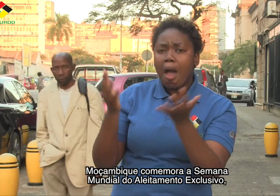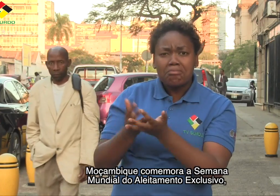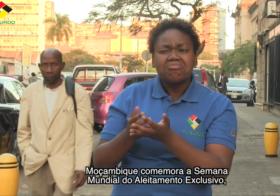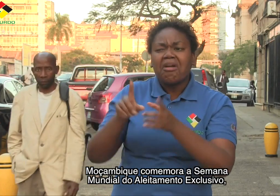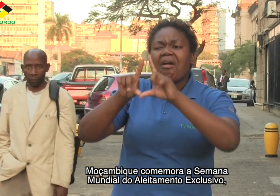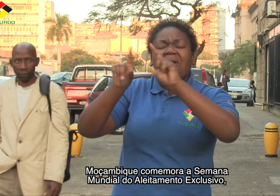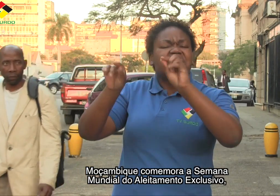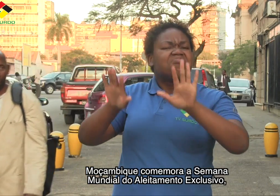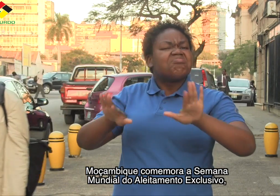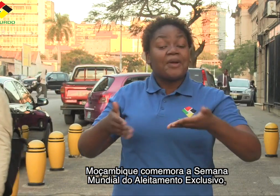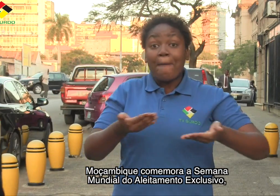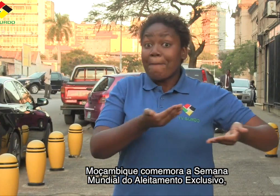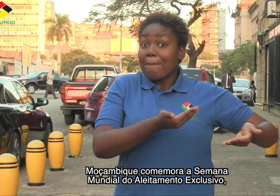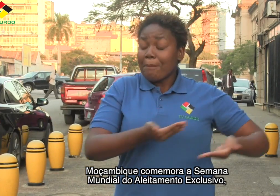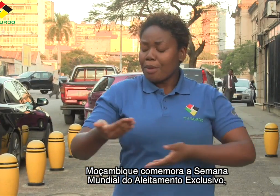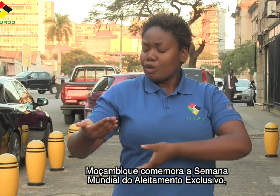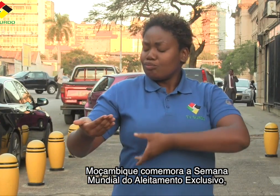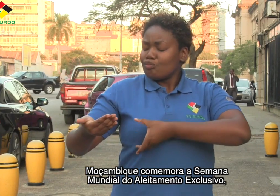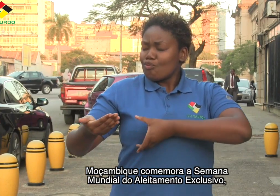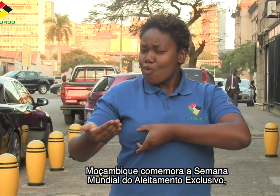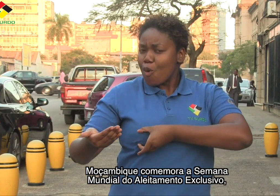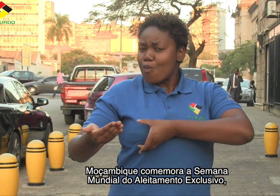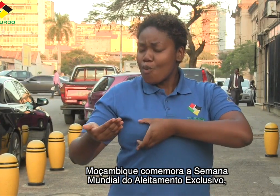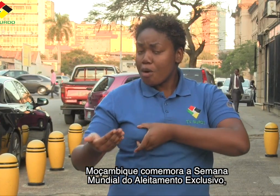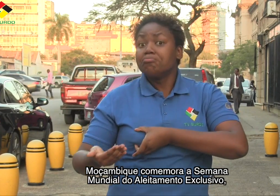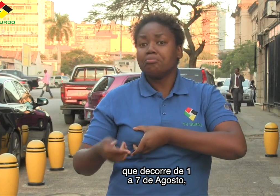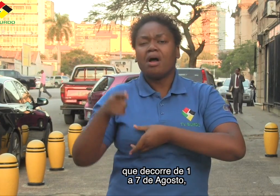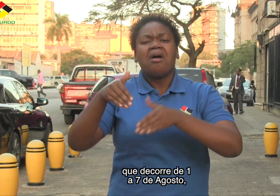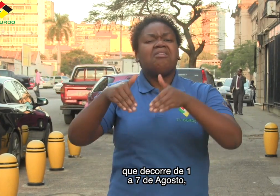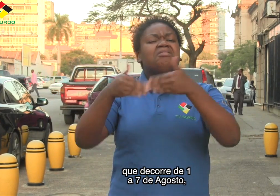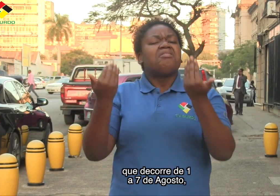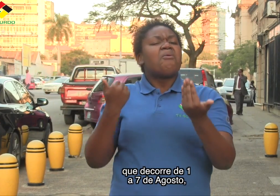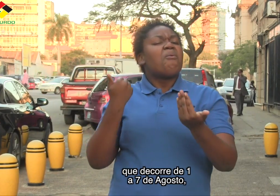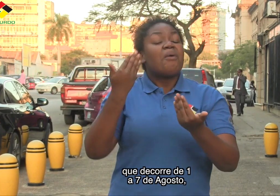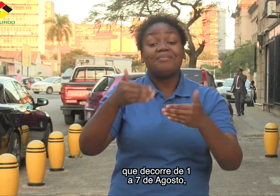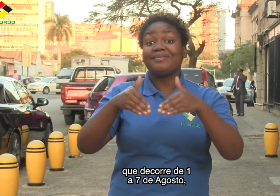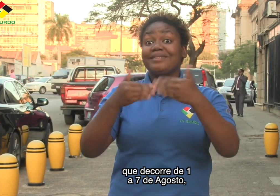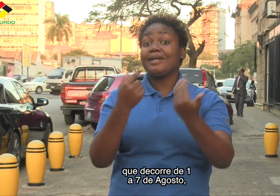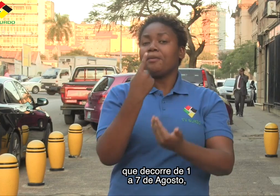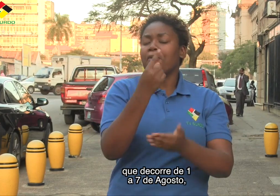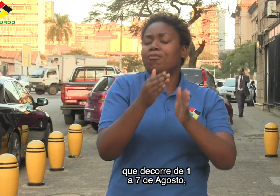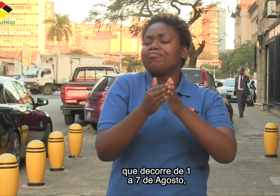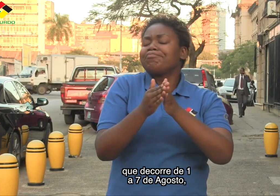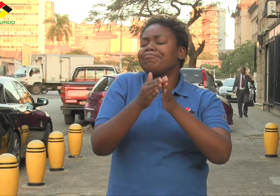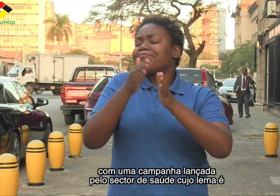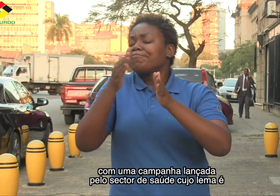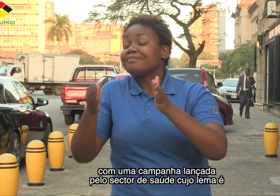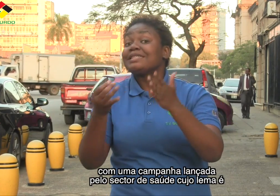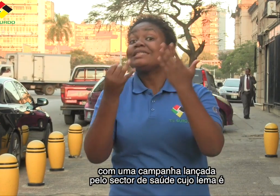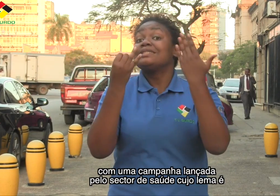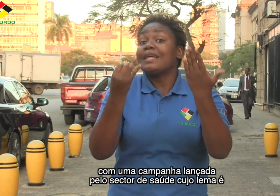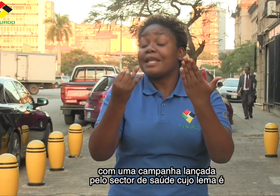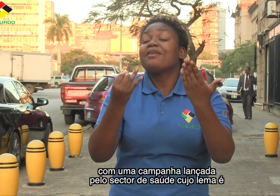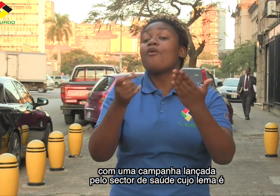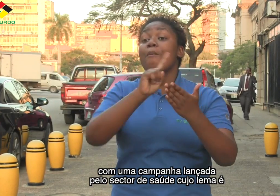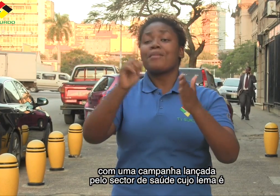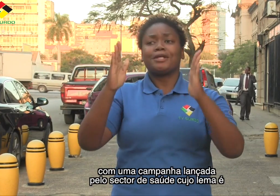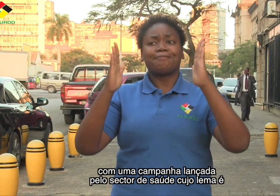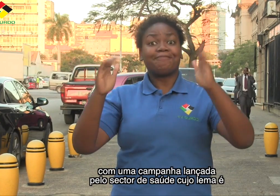Moçambique comemora a Semana Mundial do Aleitamento Materno Exclusivo, que decorre de 1 a 7 de agosto, com uma campanha lançada pelo